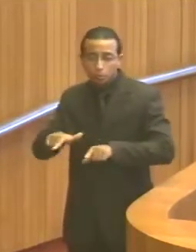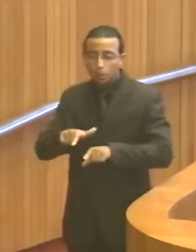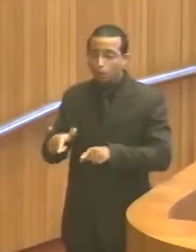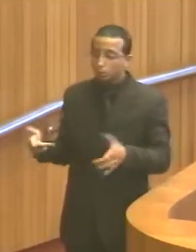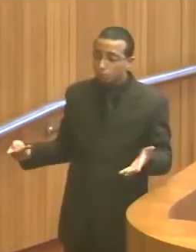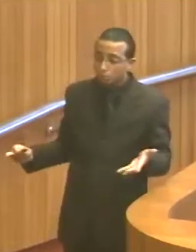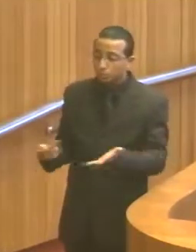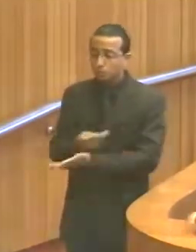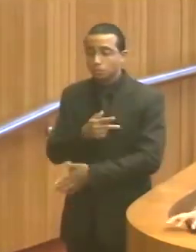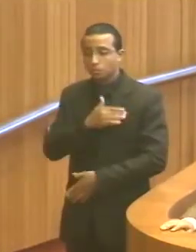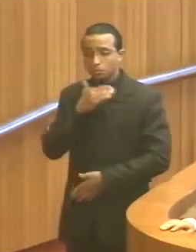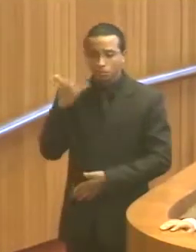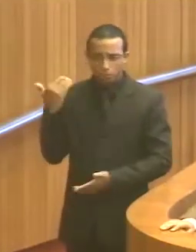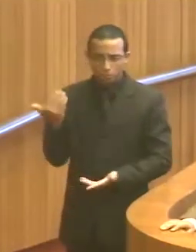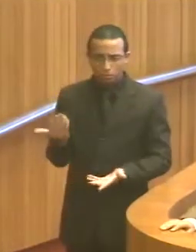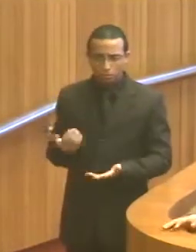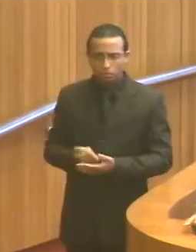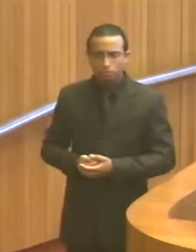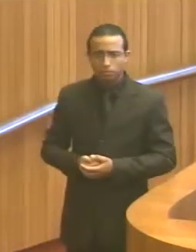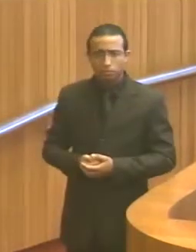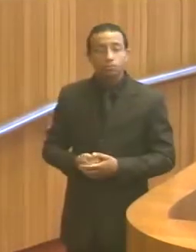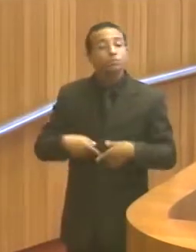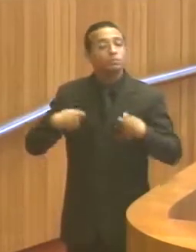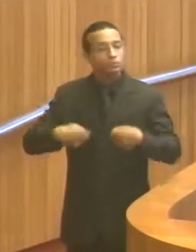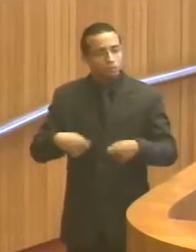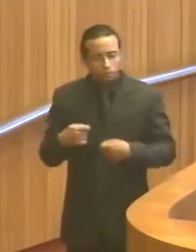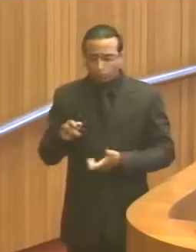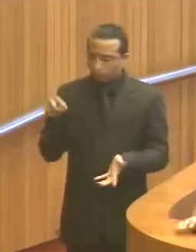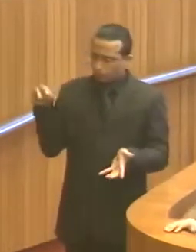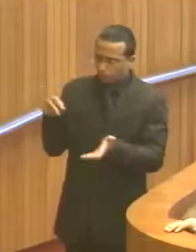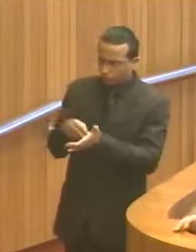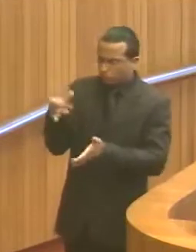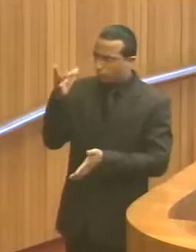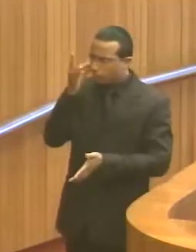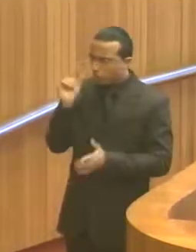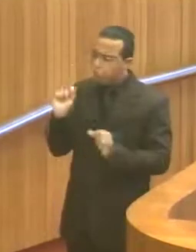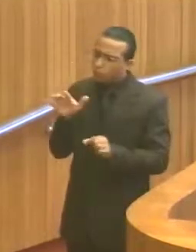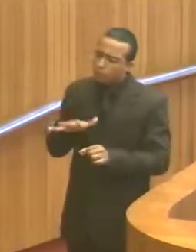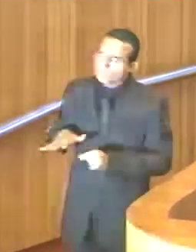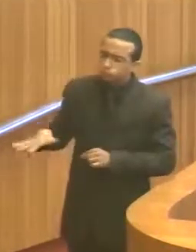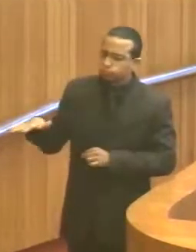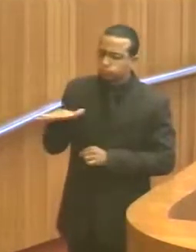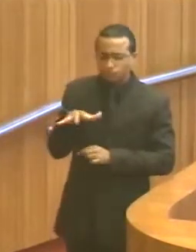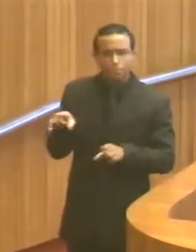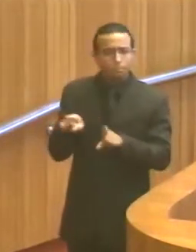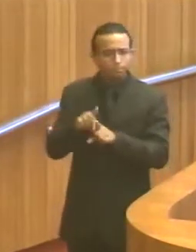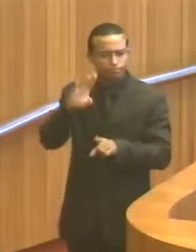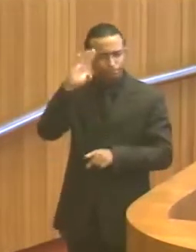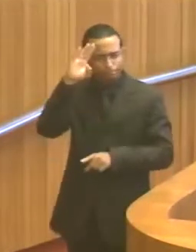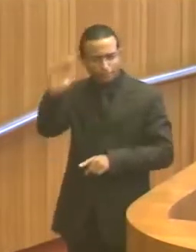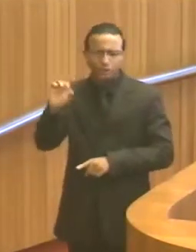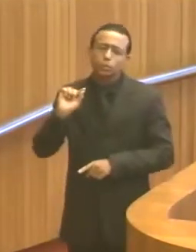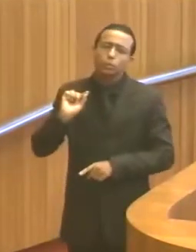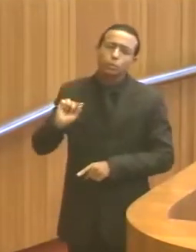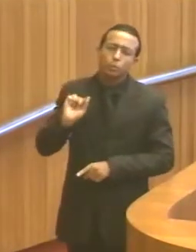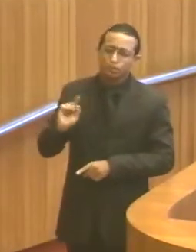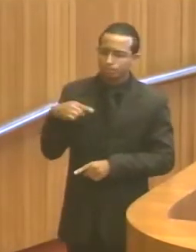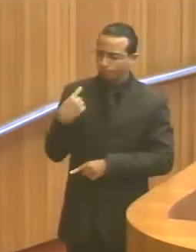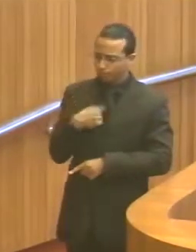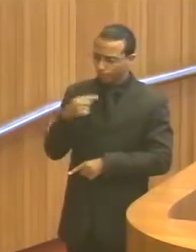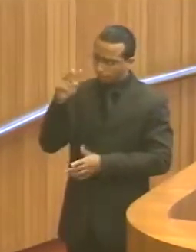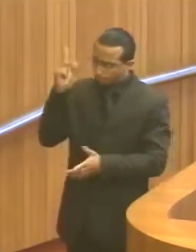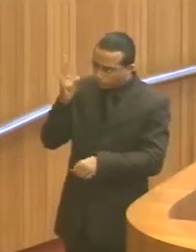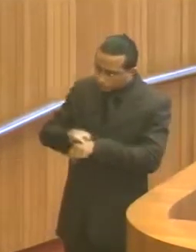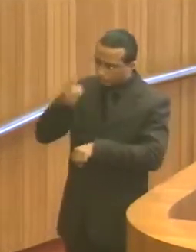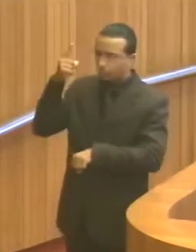mortos, foram a óbito. É preciso que verifique as circunstâncias e mais do que isso, é preciso que a gente